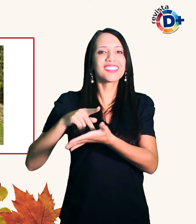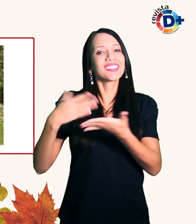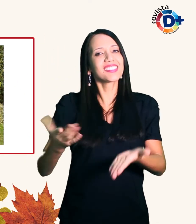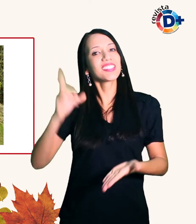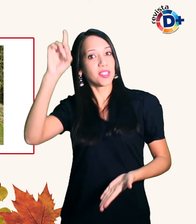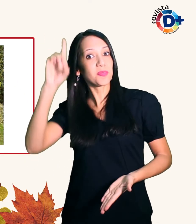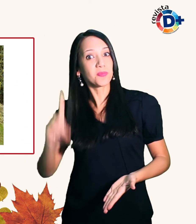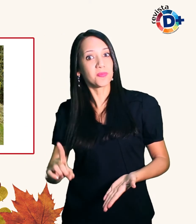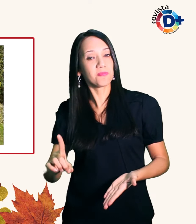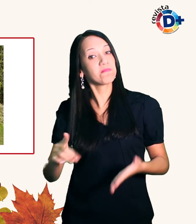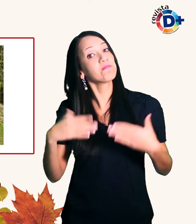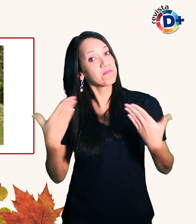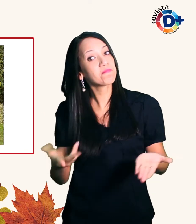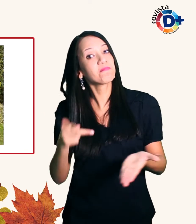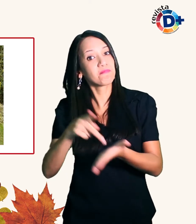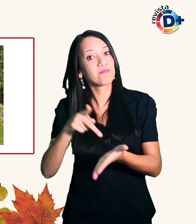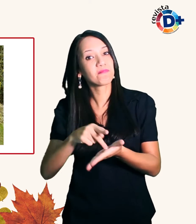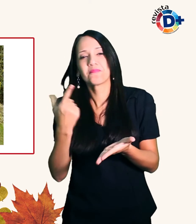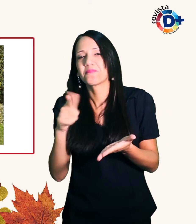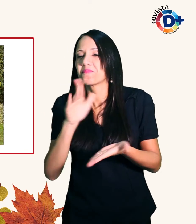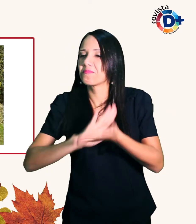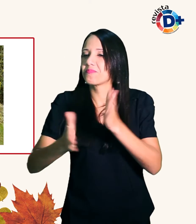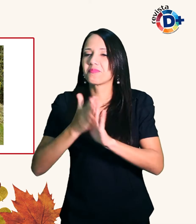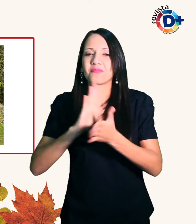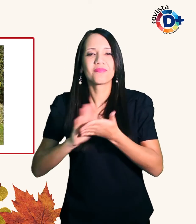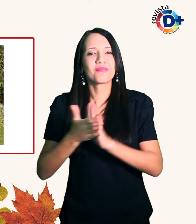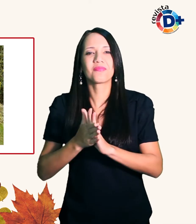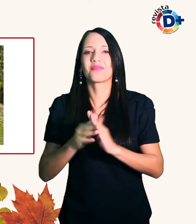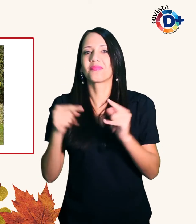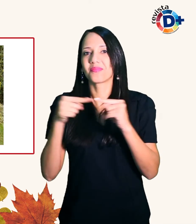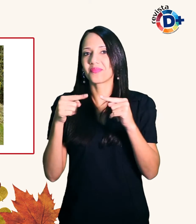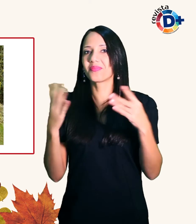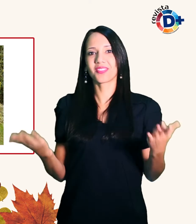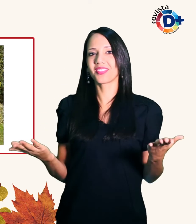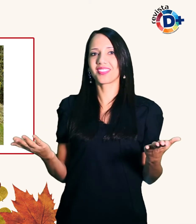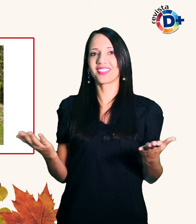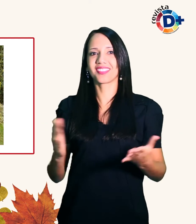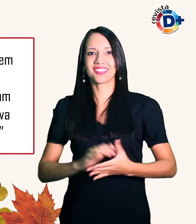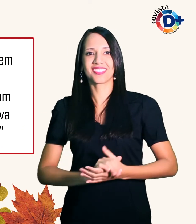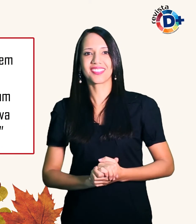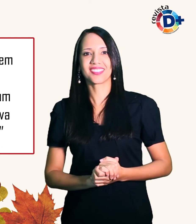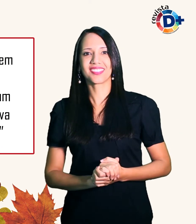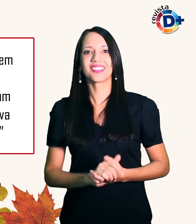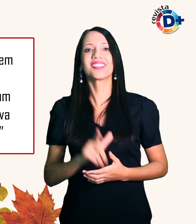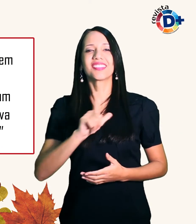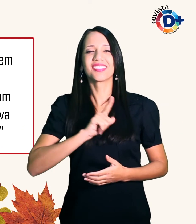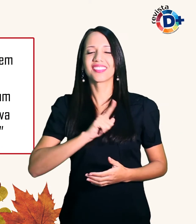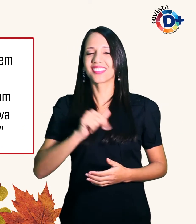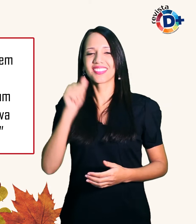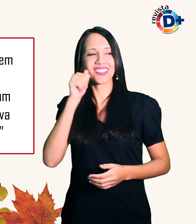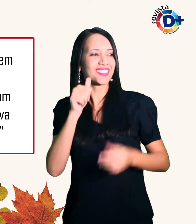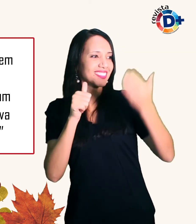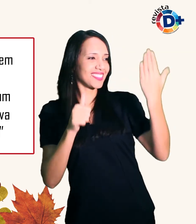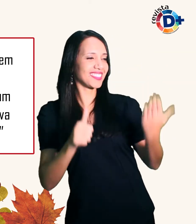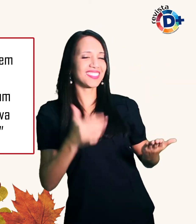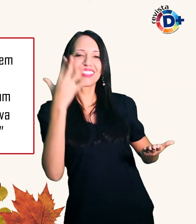evidentemente não tem nada a ver com isso A Gabriela é linda sincera e tem caráter